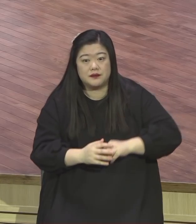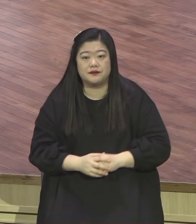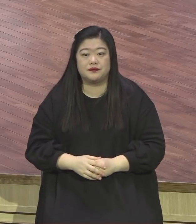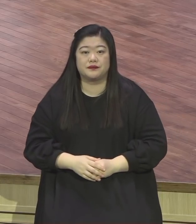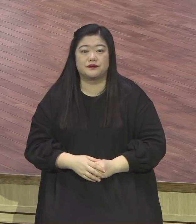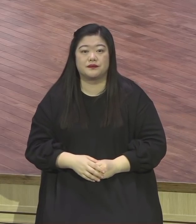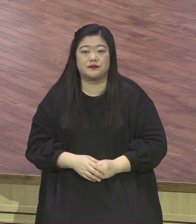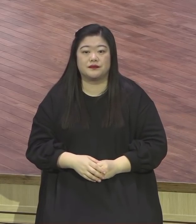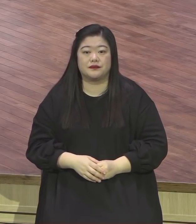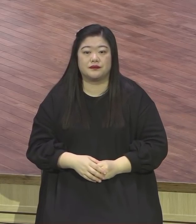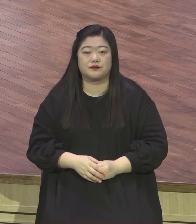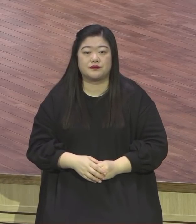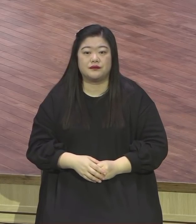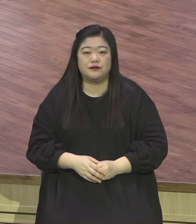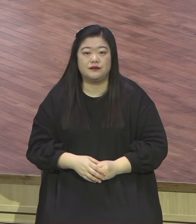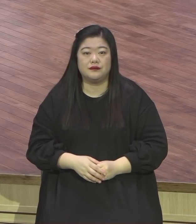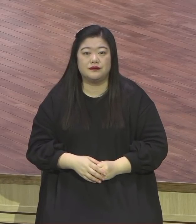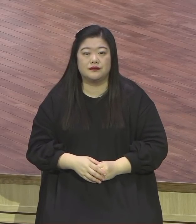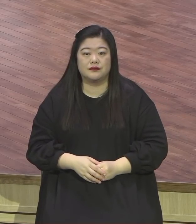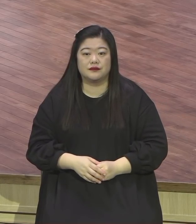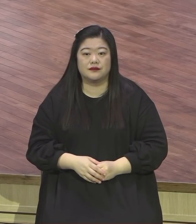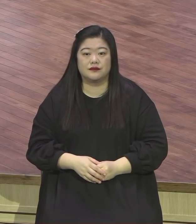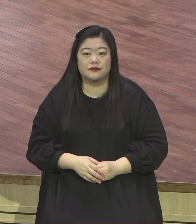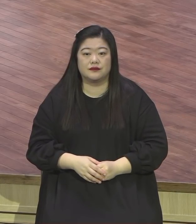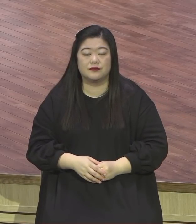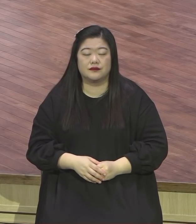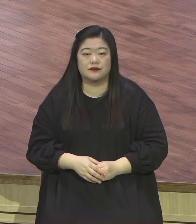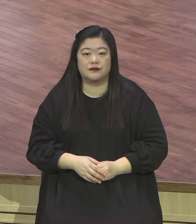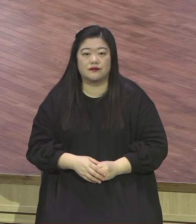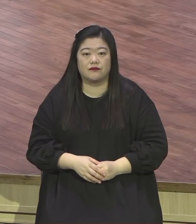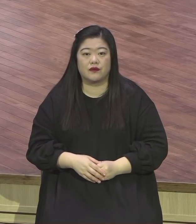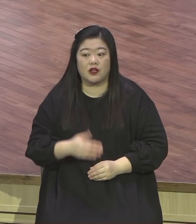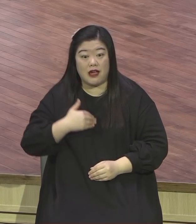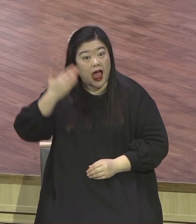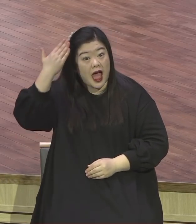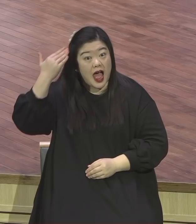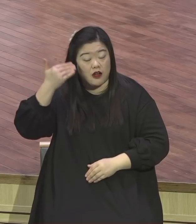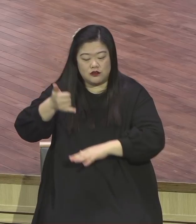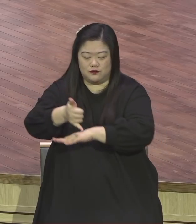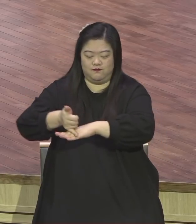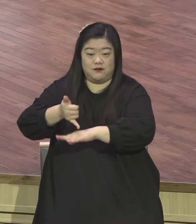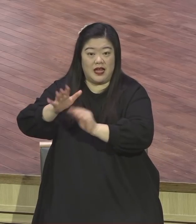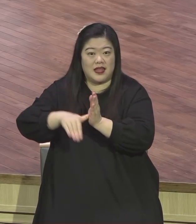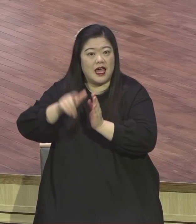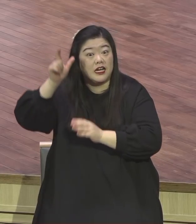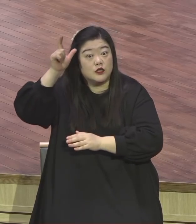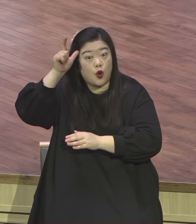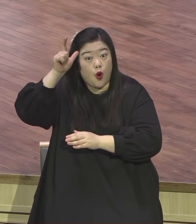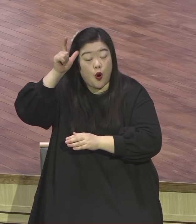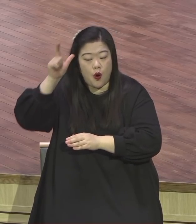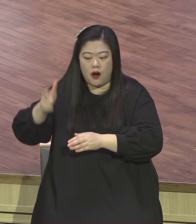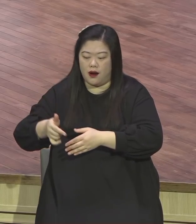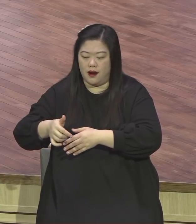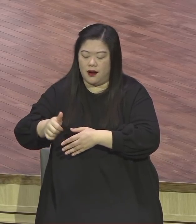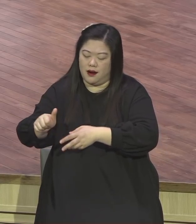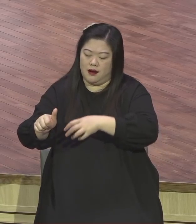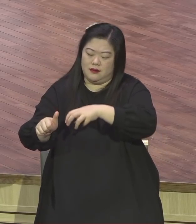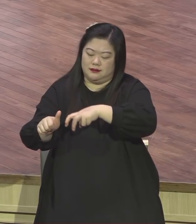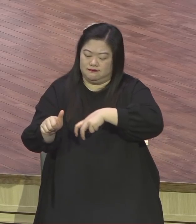낙이에다가 낙이 뒤에 꽁무니 쪽에 자루를 시 자루를 이렇게 딱 올려놓고 그 시